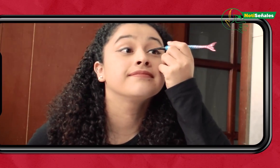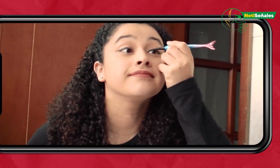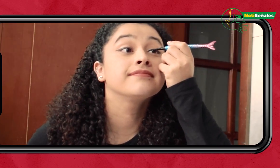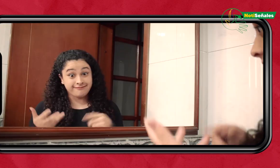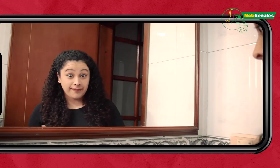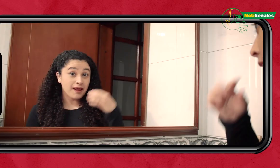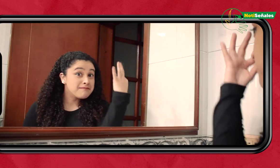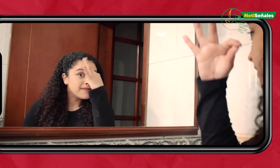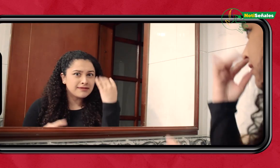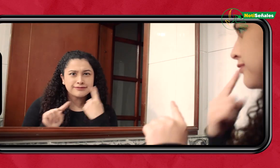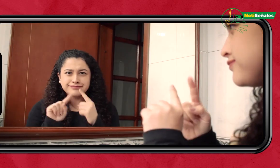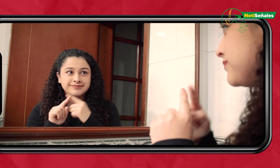Y maquillaje en general.